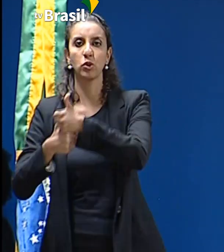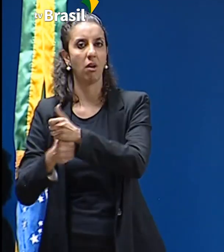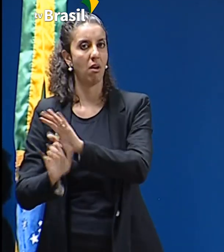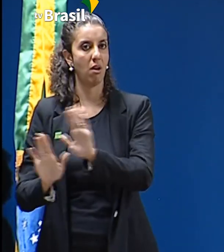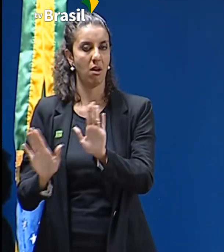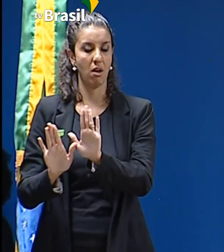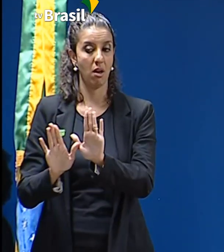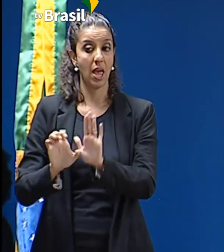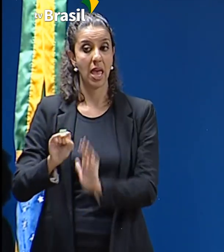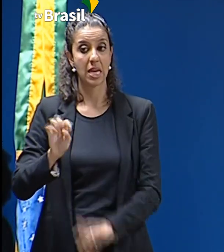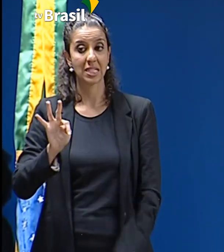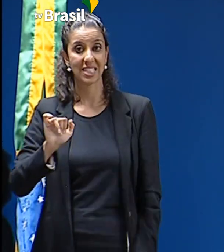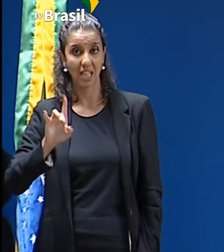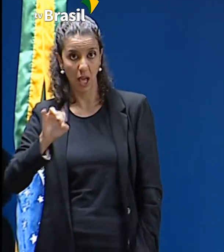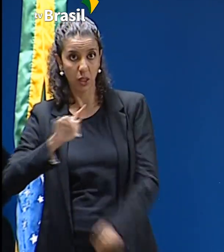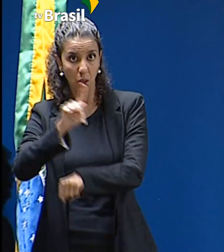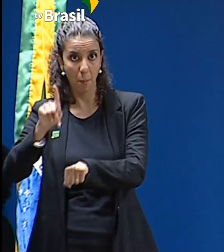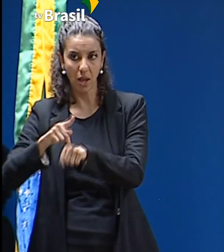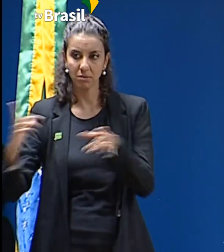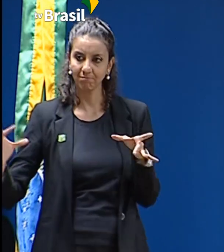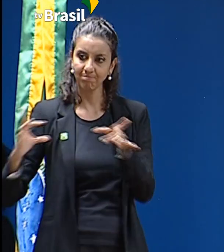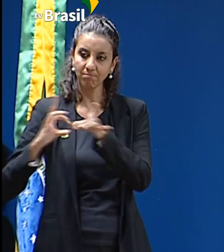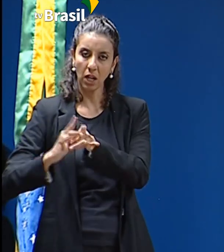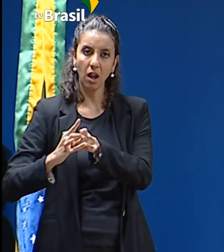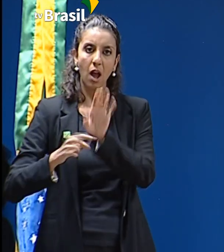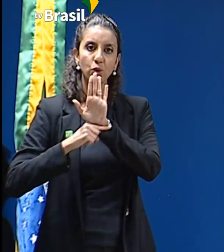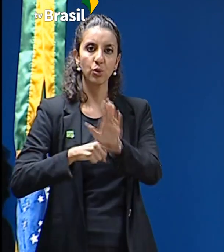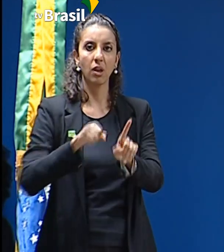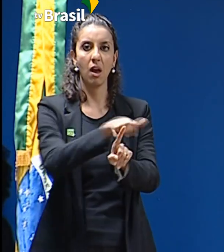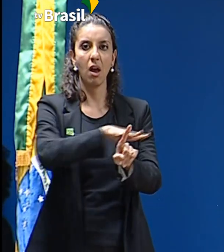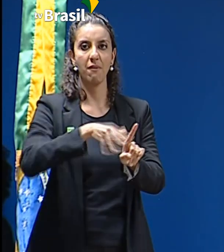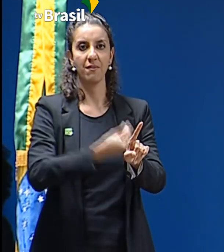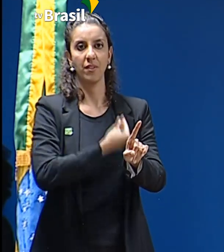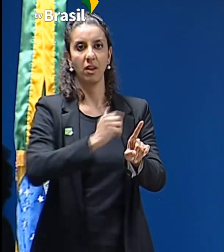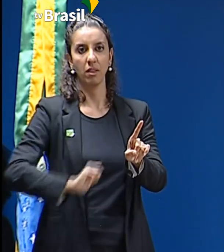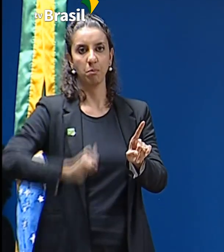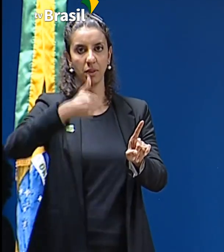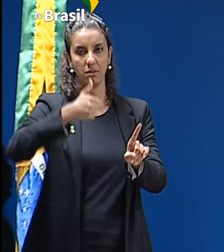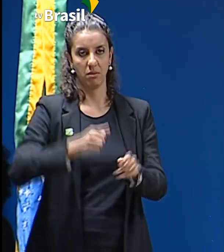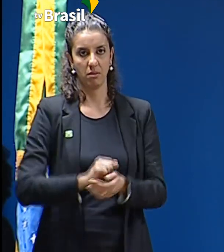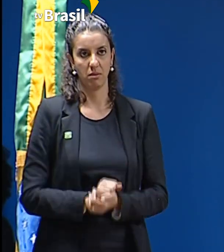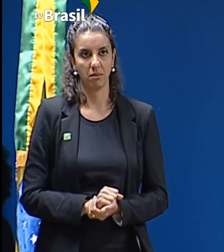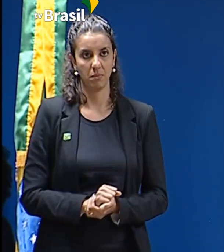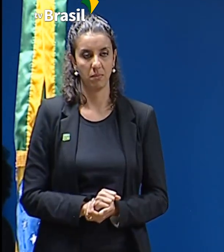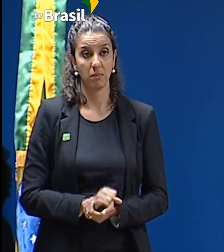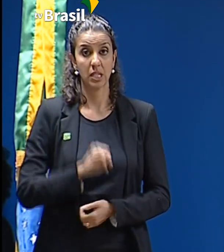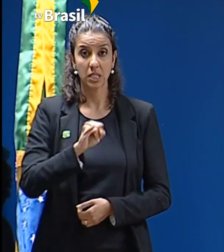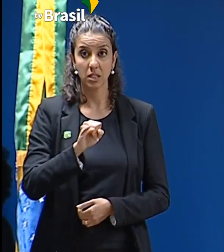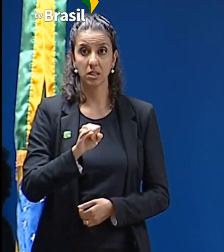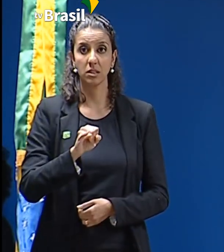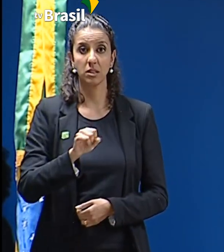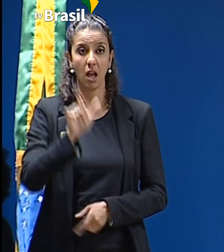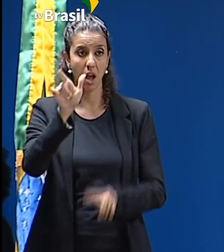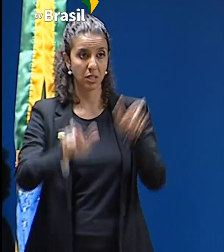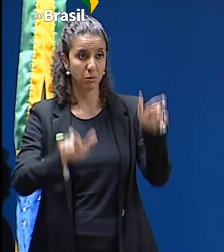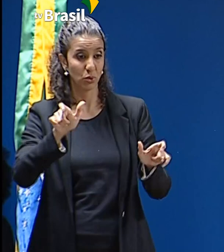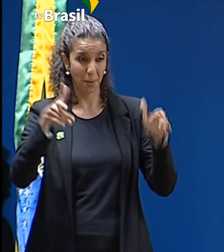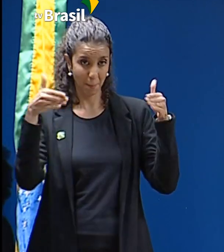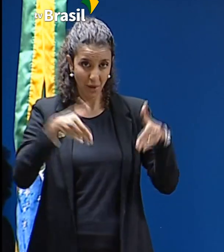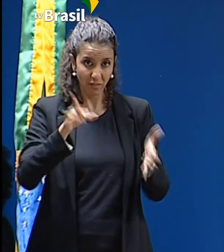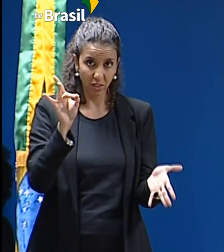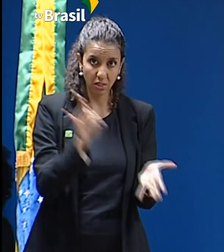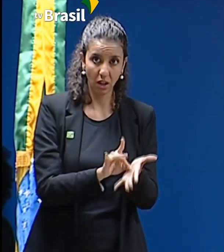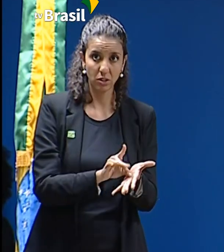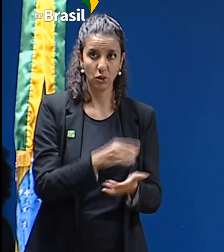somar forças para melhorar a qualidade de vida da população. Somente através da participação ativa do cidadão, do